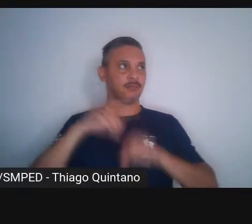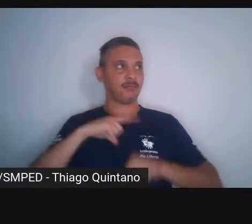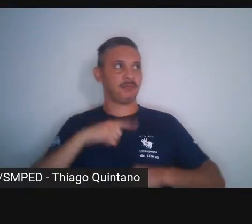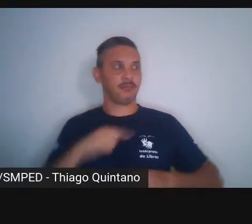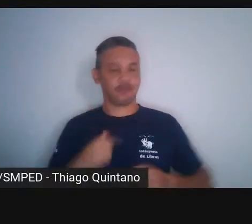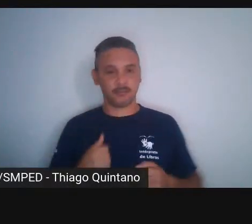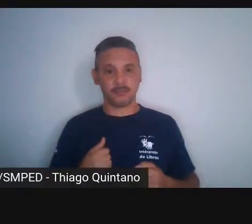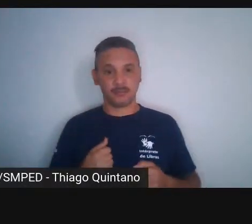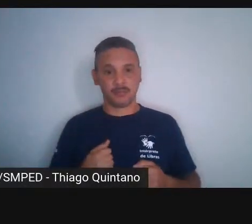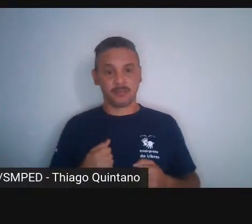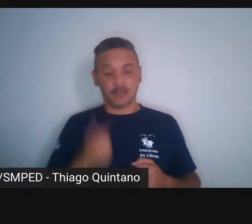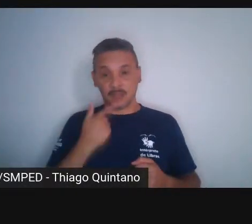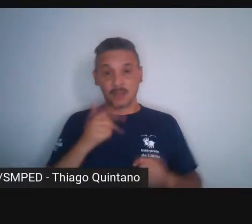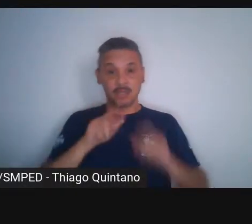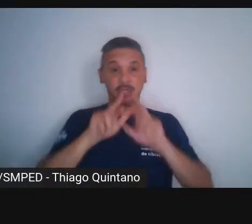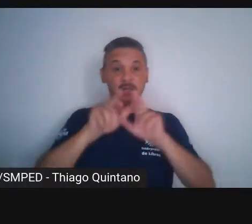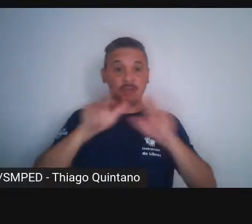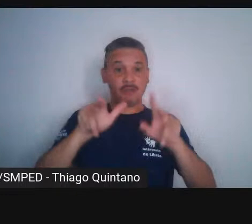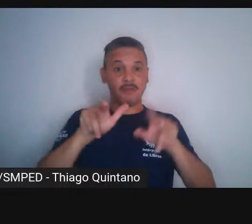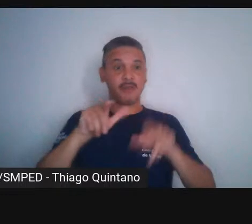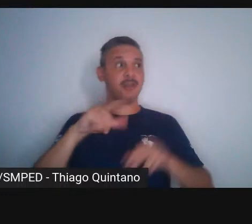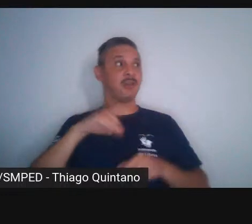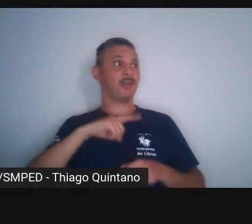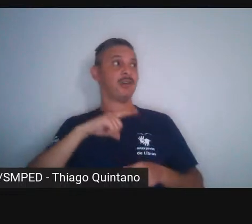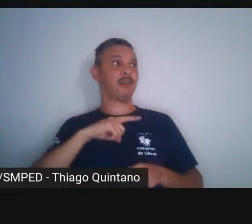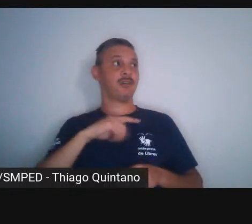políticas diferentes a quais